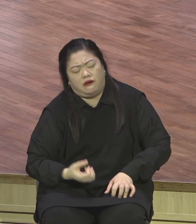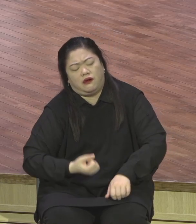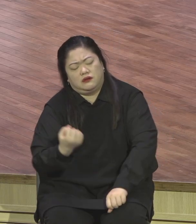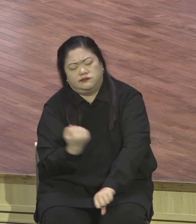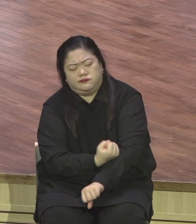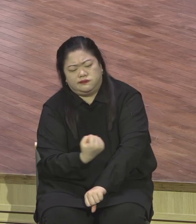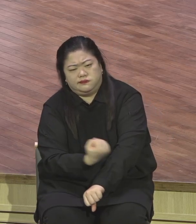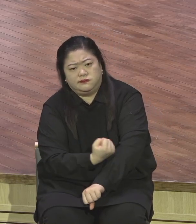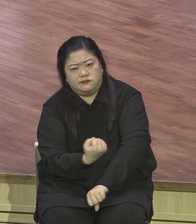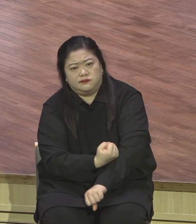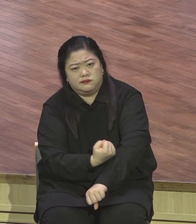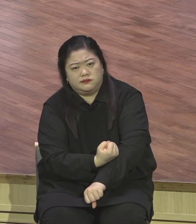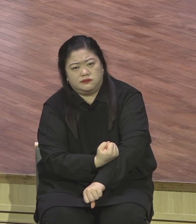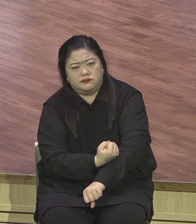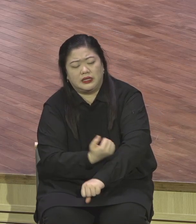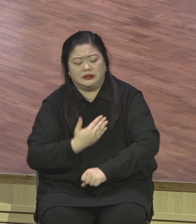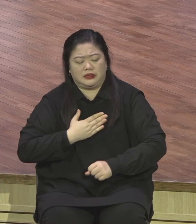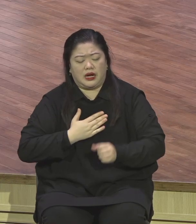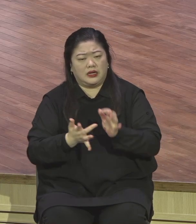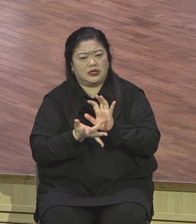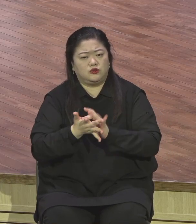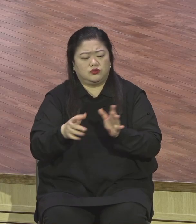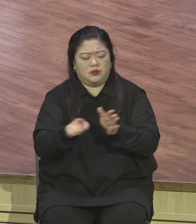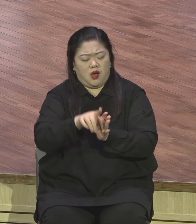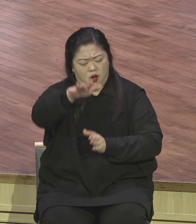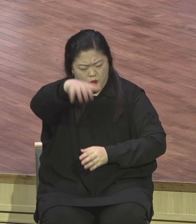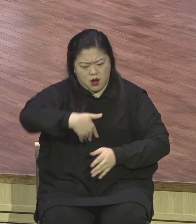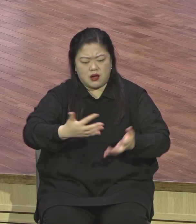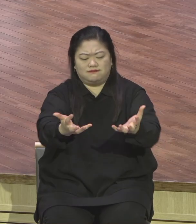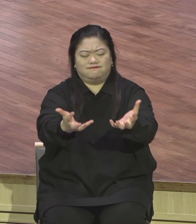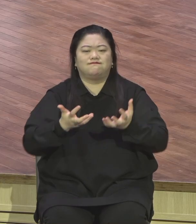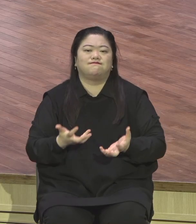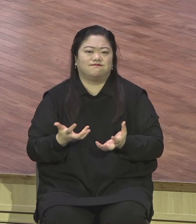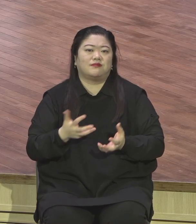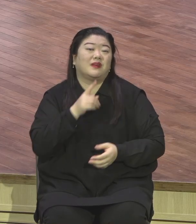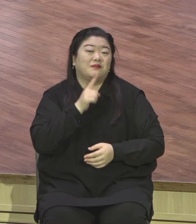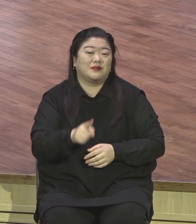통해서도 너무 힘든 게 많으니까 수고하고 무거운 짐진자더라.